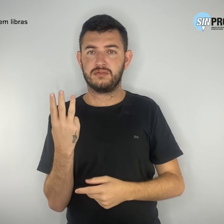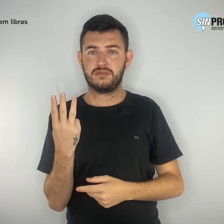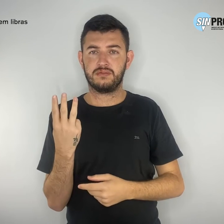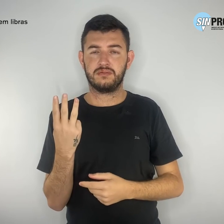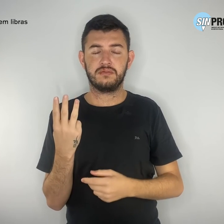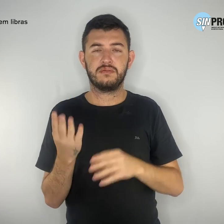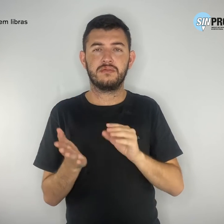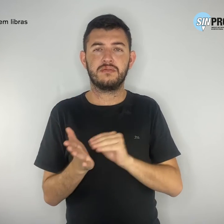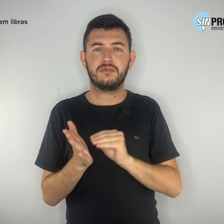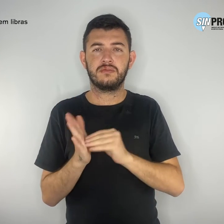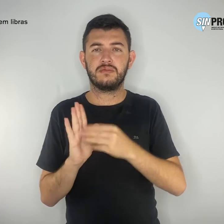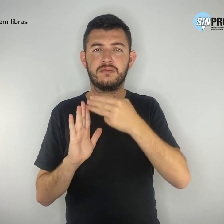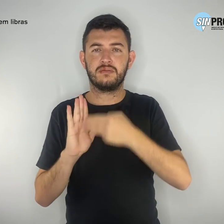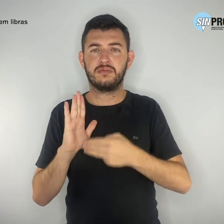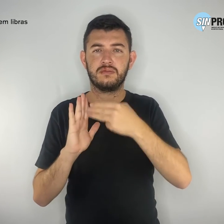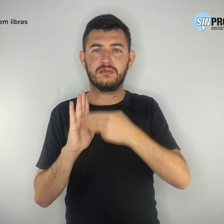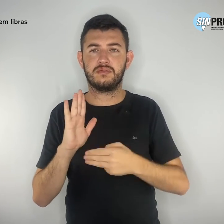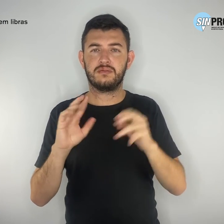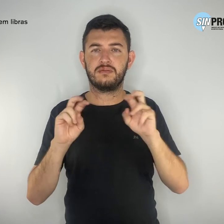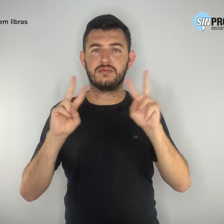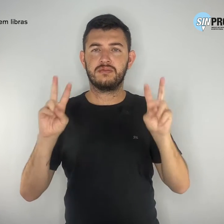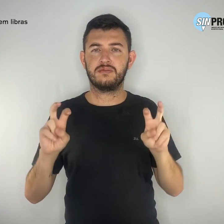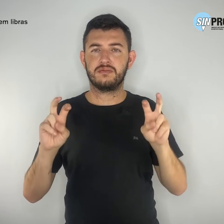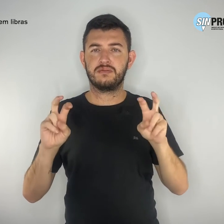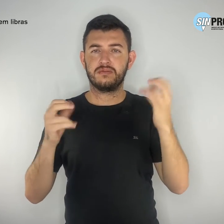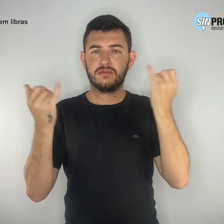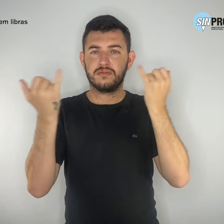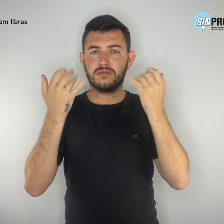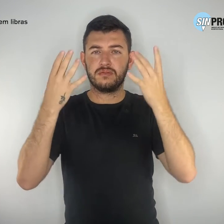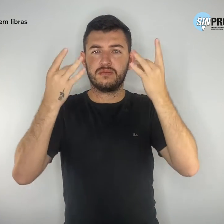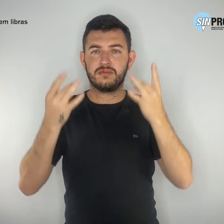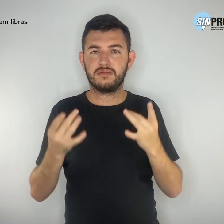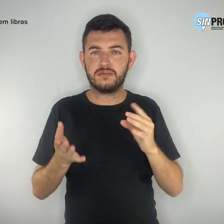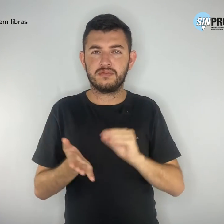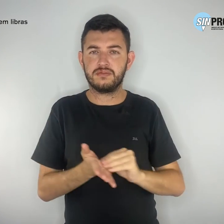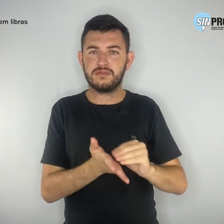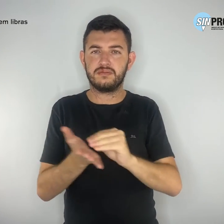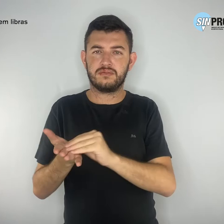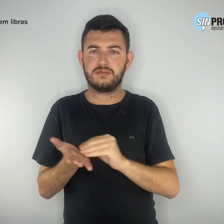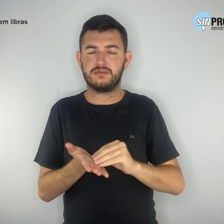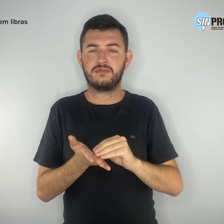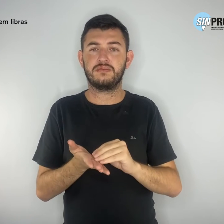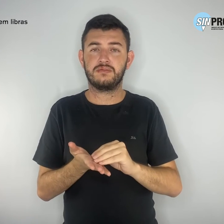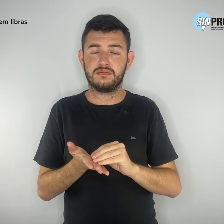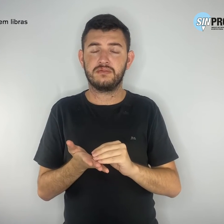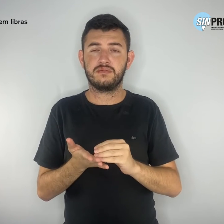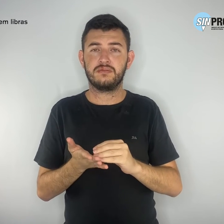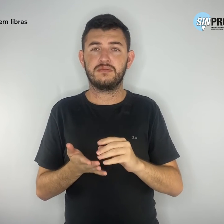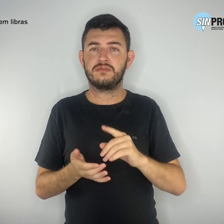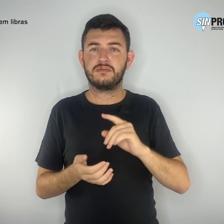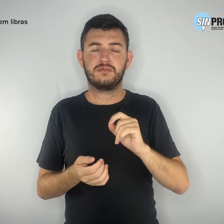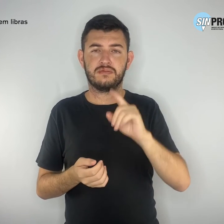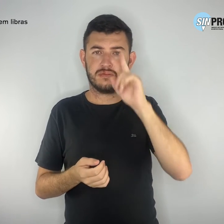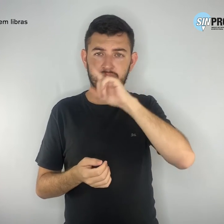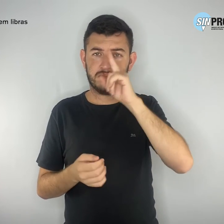desconhecimento dos temas, ausência de proposta pedagógica eficiente, além de